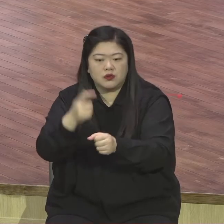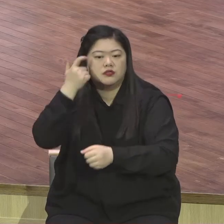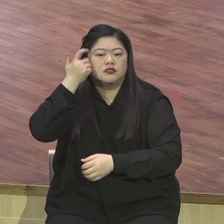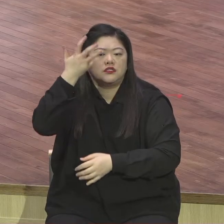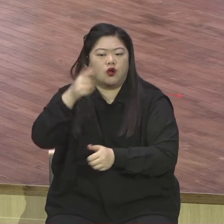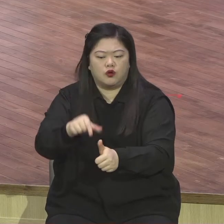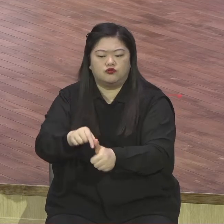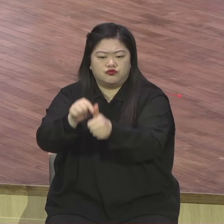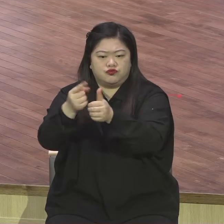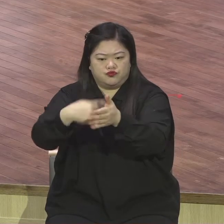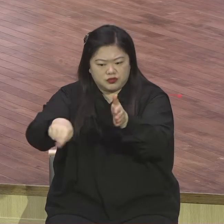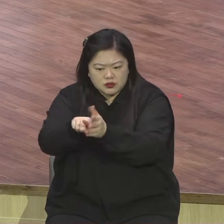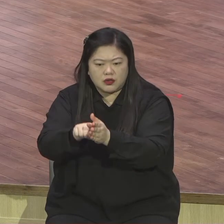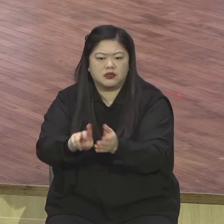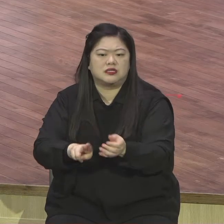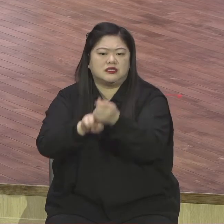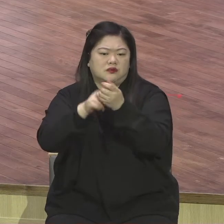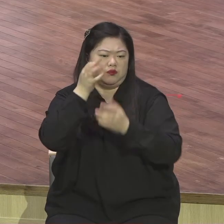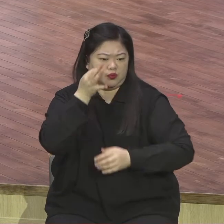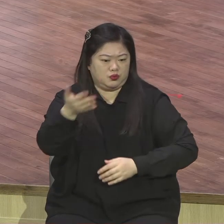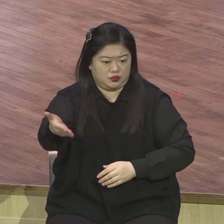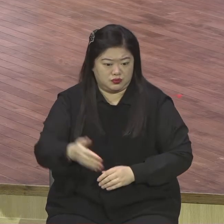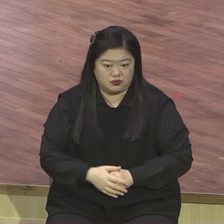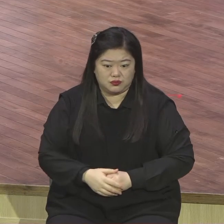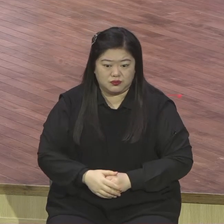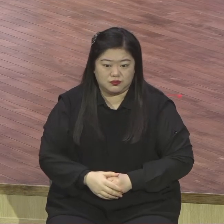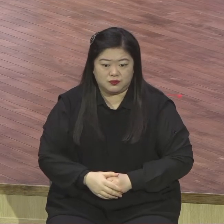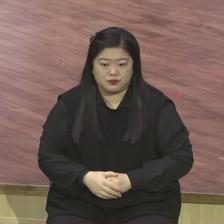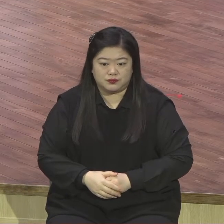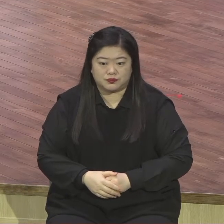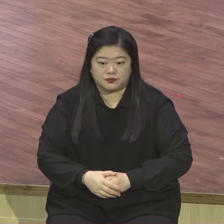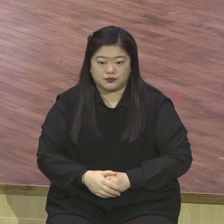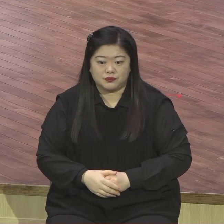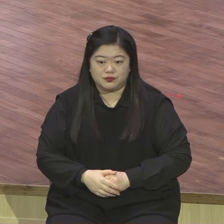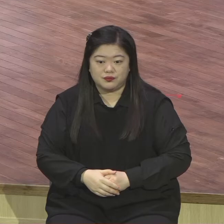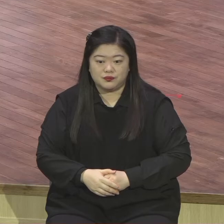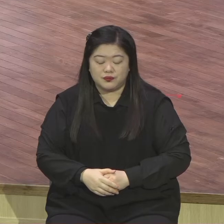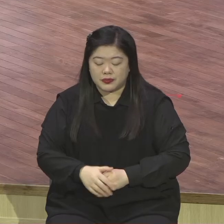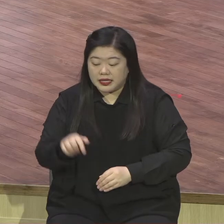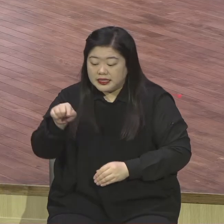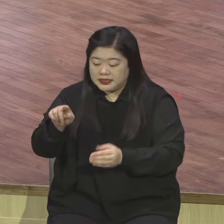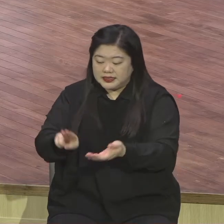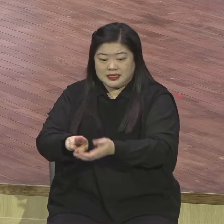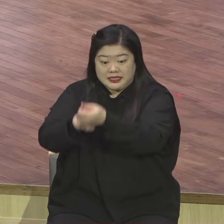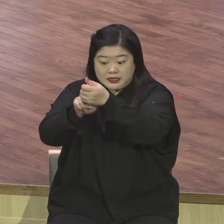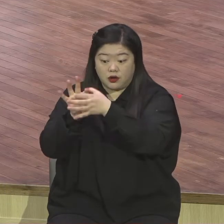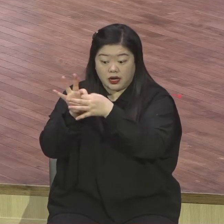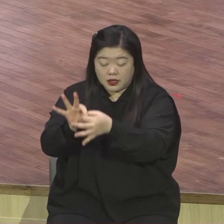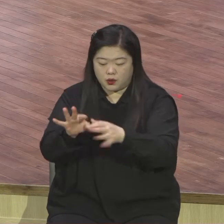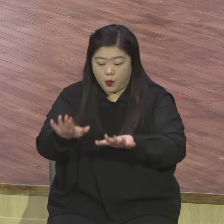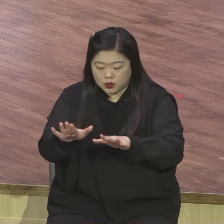본문에 나타난 무리로 그리신 기적의 본질적 이유가 뭡니까. 오늘 본문 제목입니다.